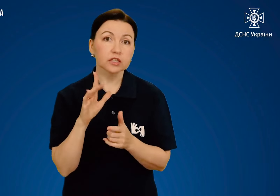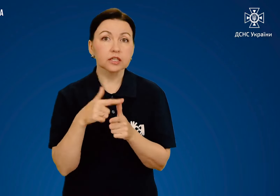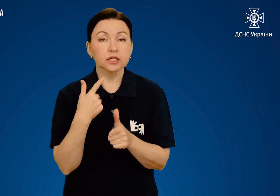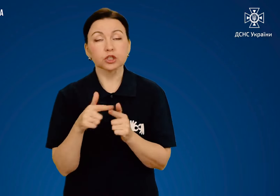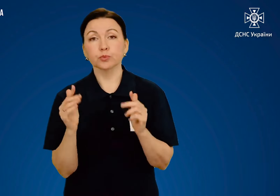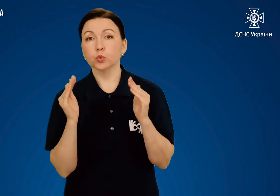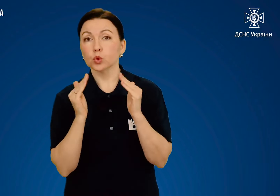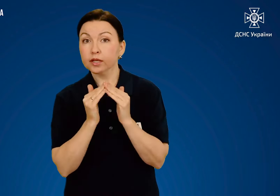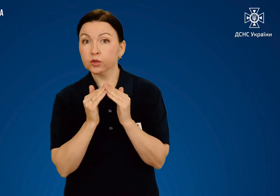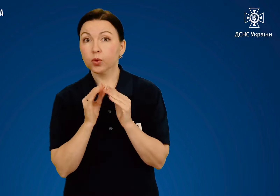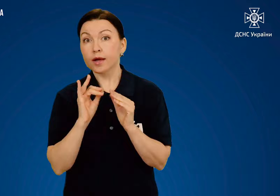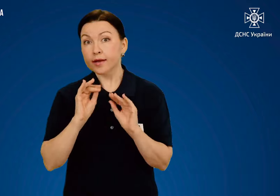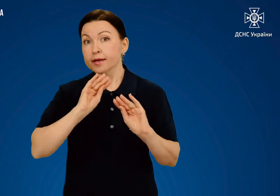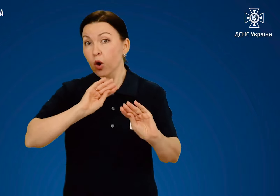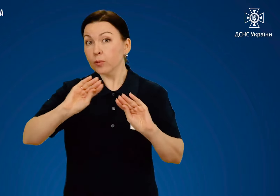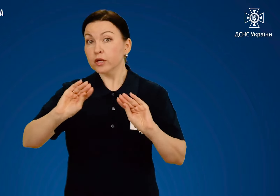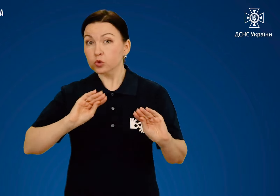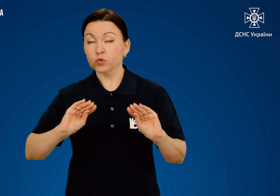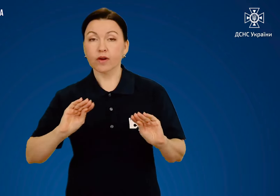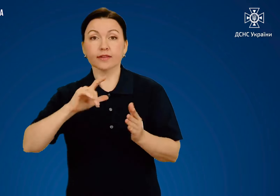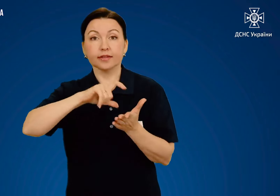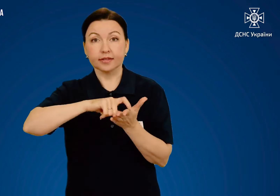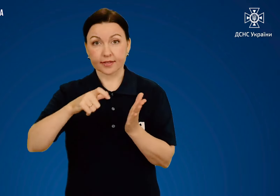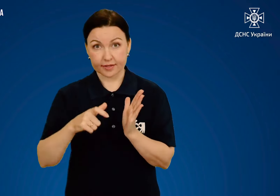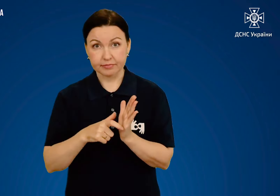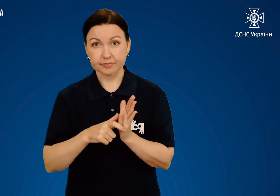квартирі чи будинку і облаштувати її.